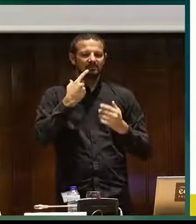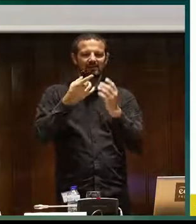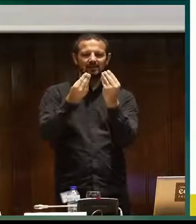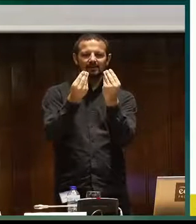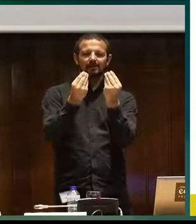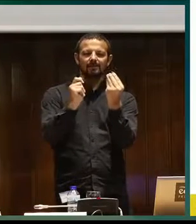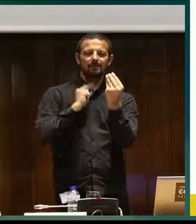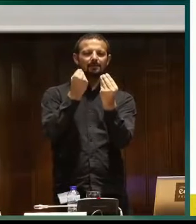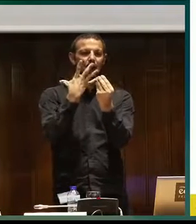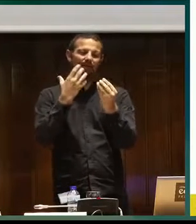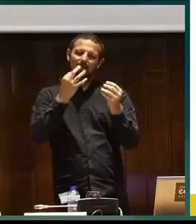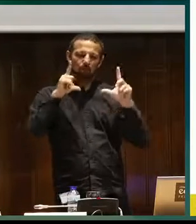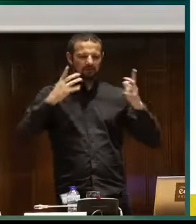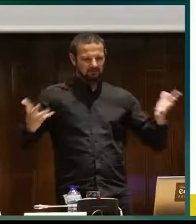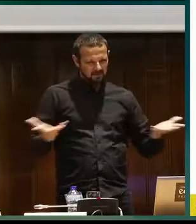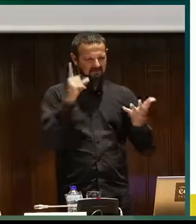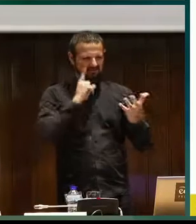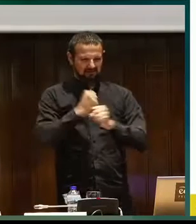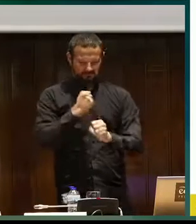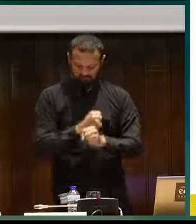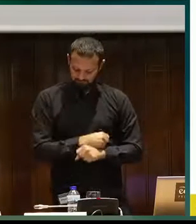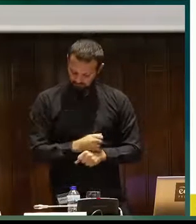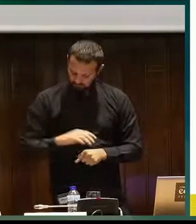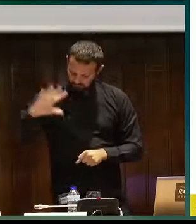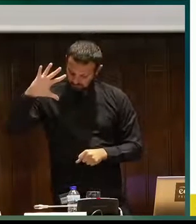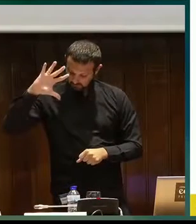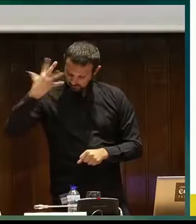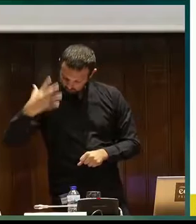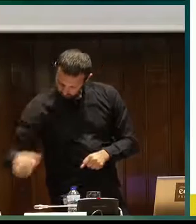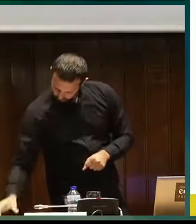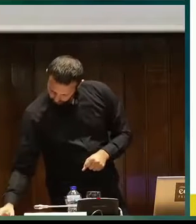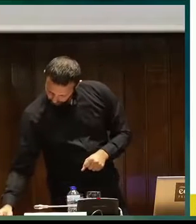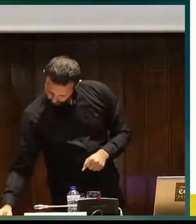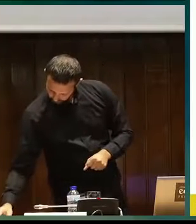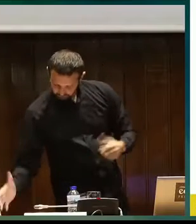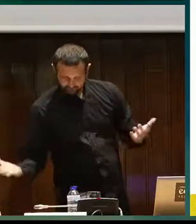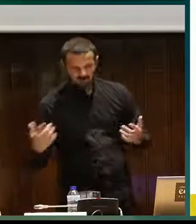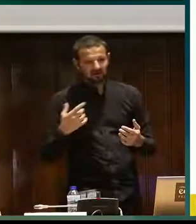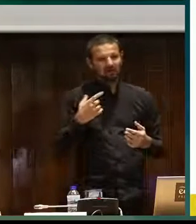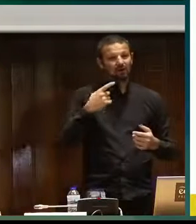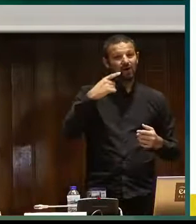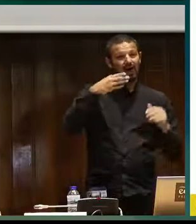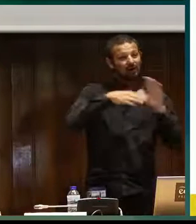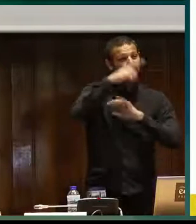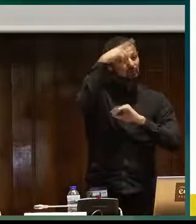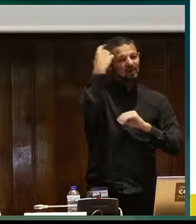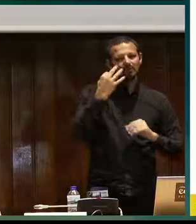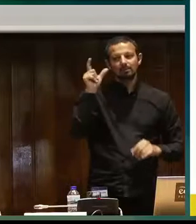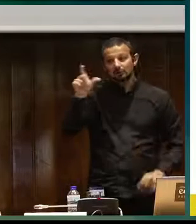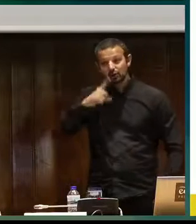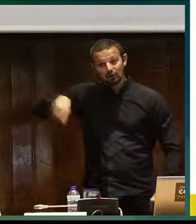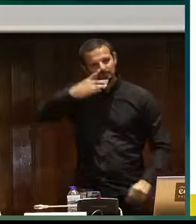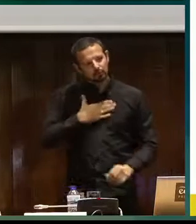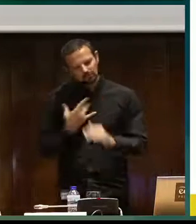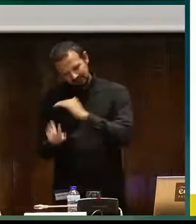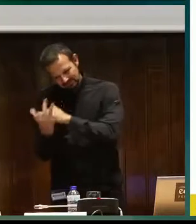independientemente de que haya personas oyentes que por su historia personal sí que sean signantes muy fluidos.